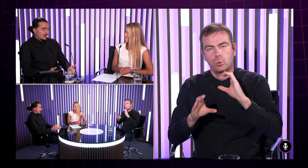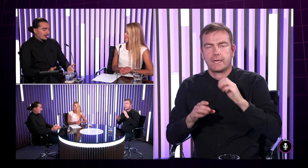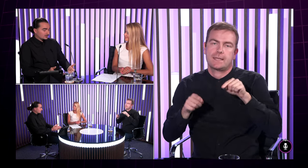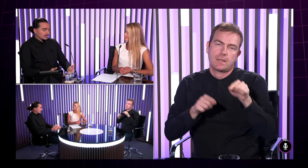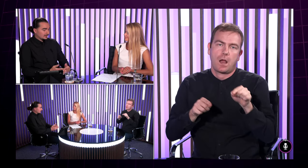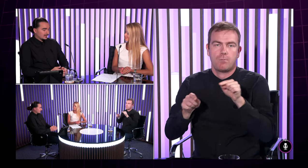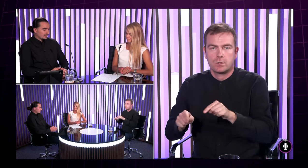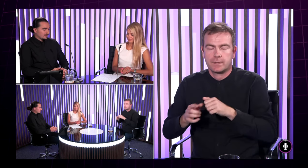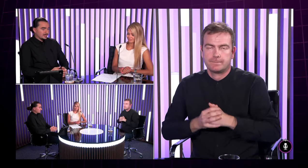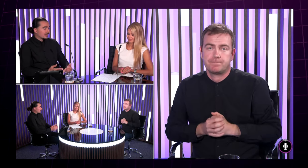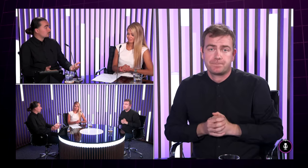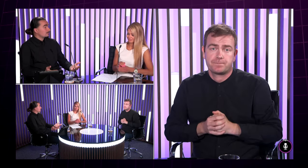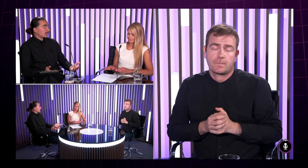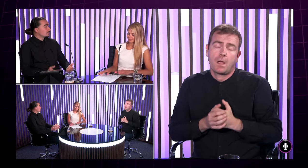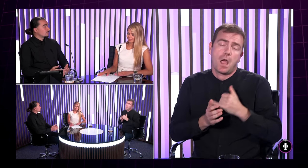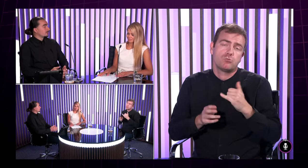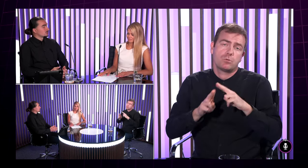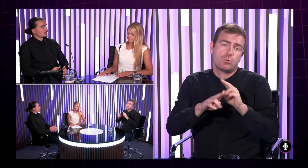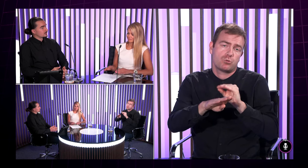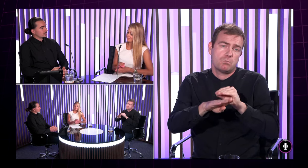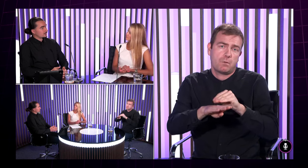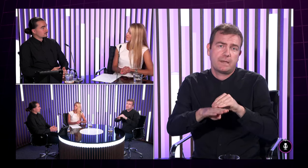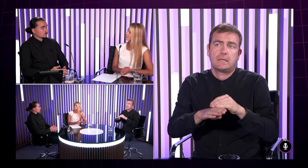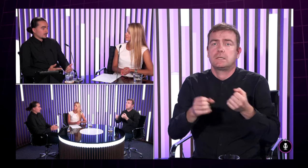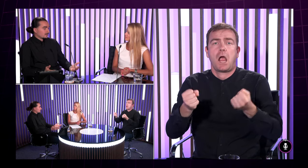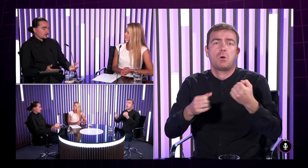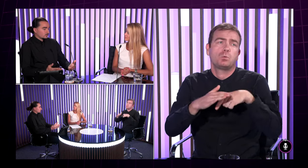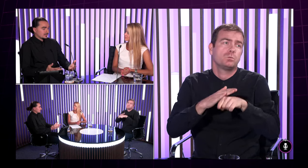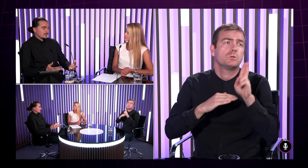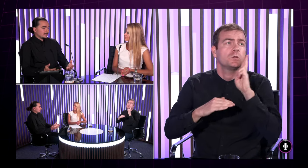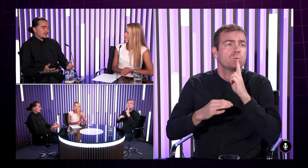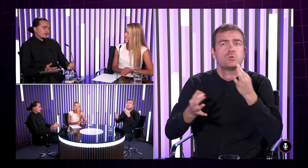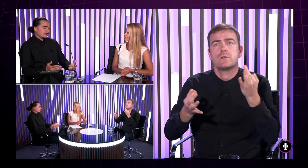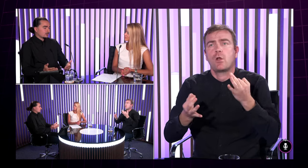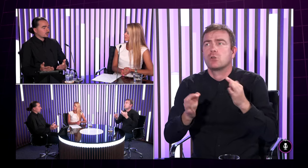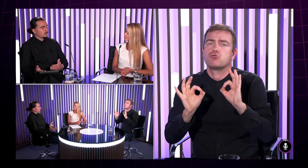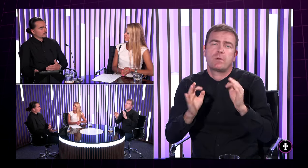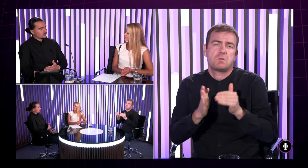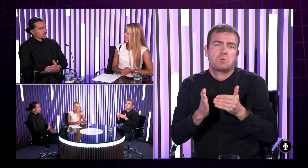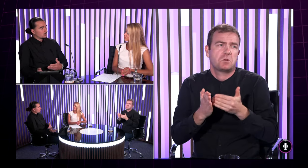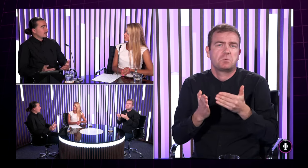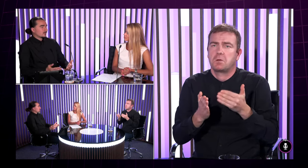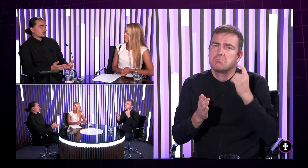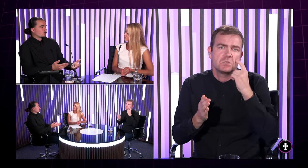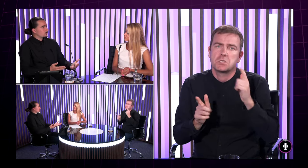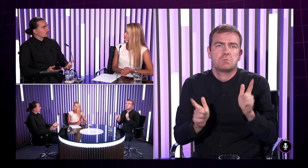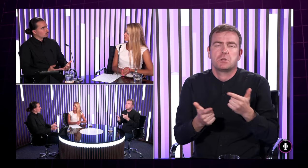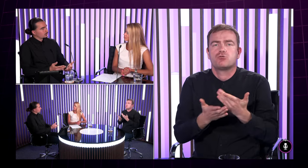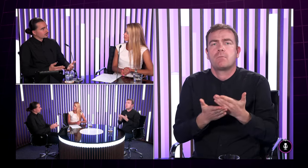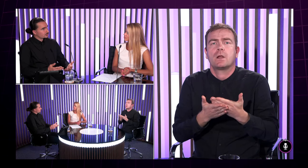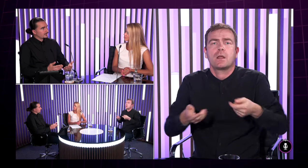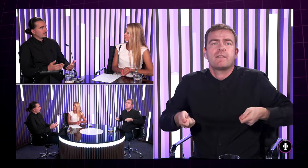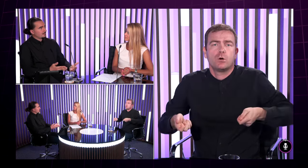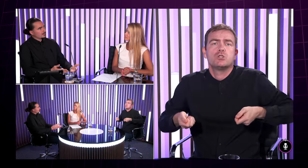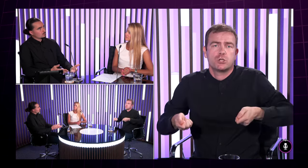normálne a čo sa týka nejakých vychytávok ani by som nepodal že to majú špeciálne prispôsobené nepočujúci na rozdiel od podzme vozíčkaru nepotrebujú aby to